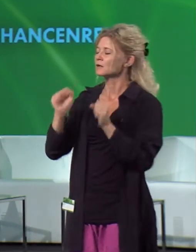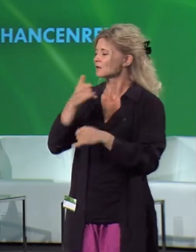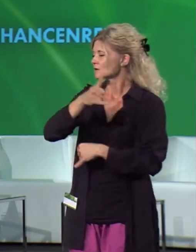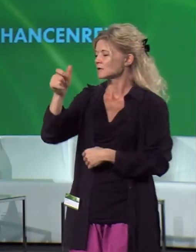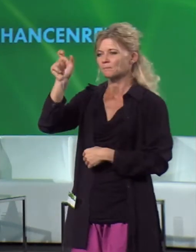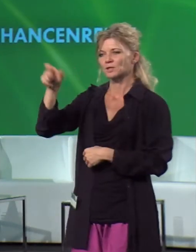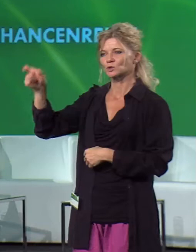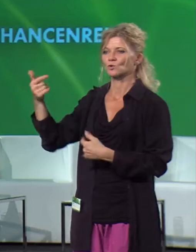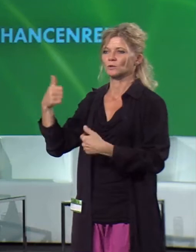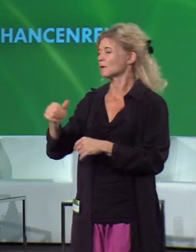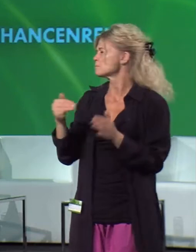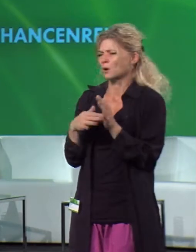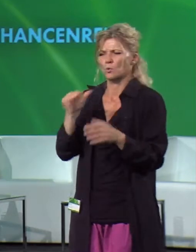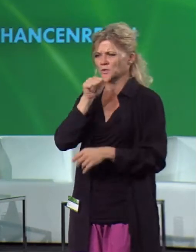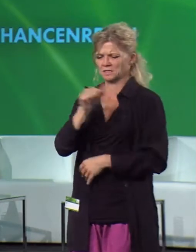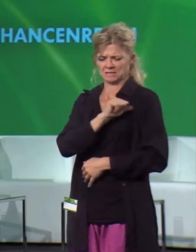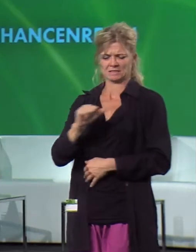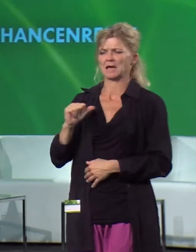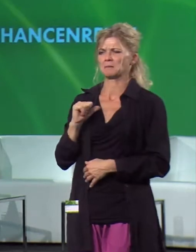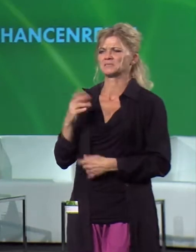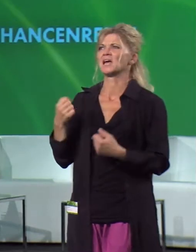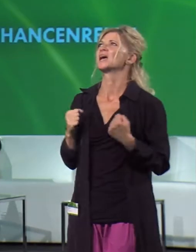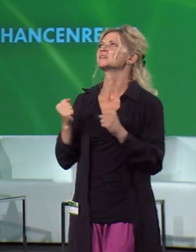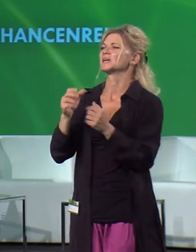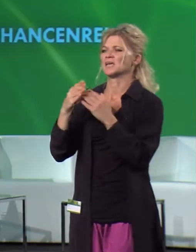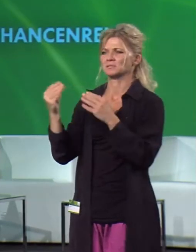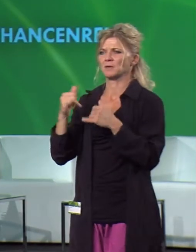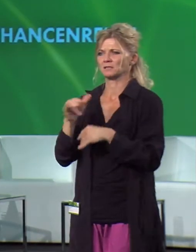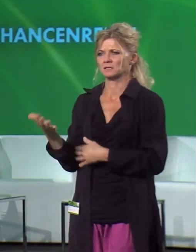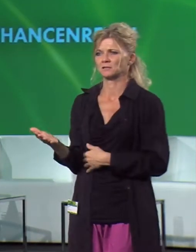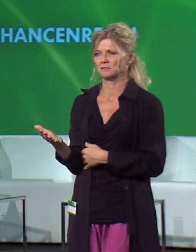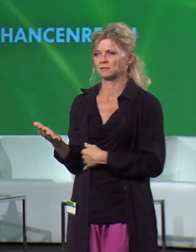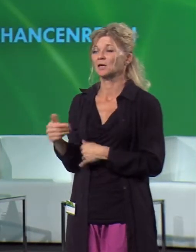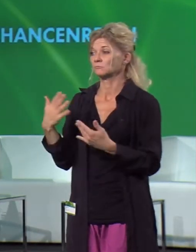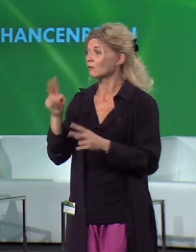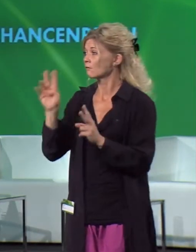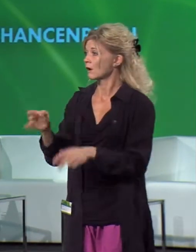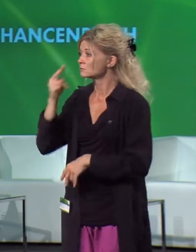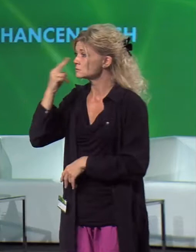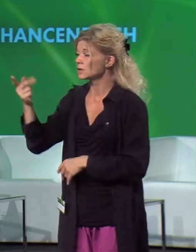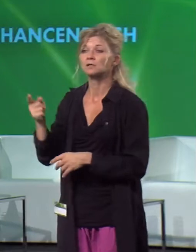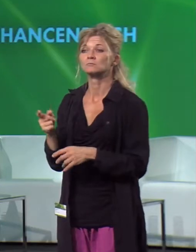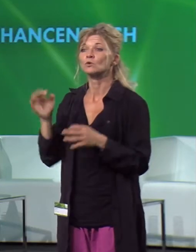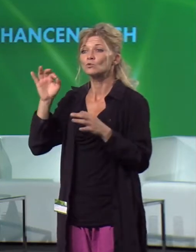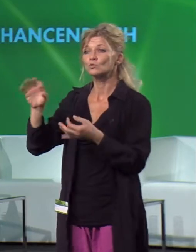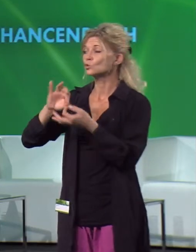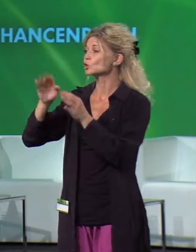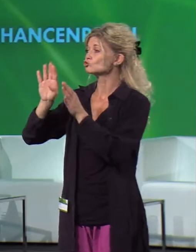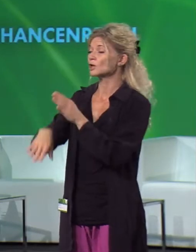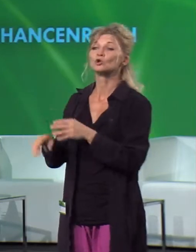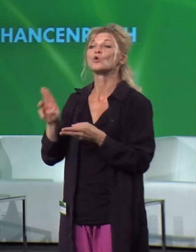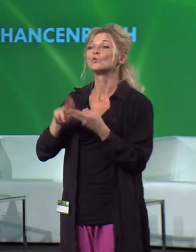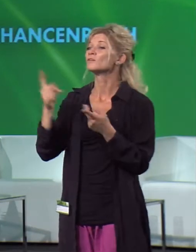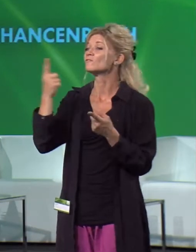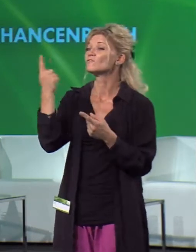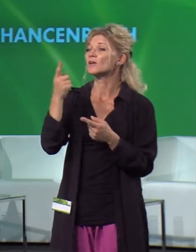Energieexperte zu sein, absehen, ob es gut oder schlecht ist. Und für wen vor allem es gut oder schlecht ist. Ist einer